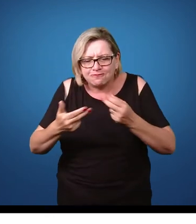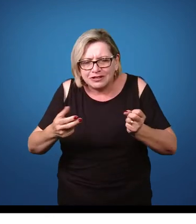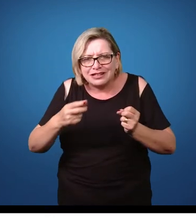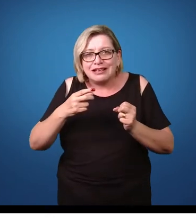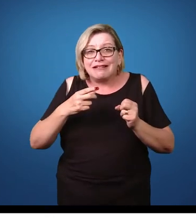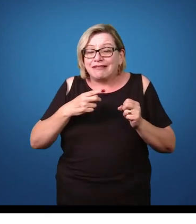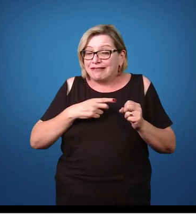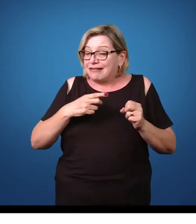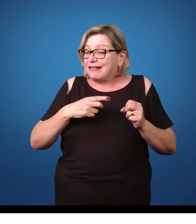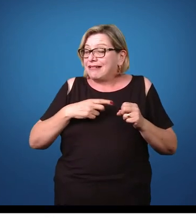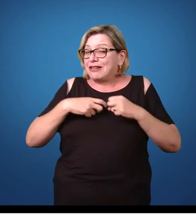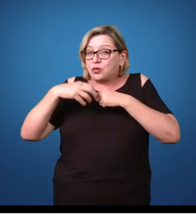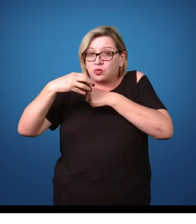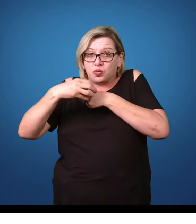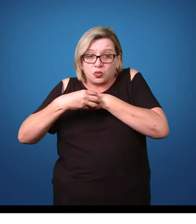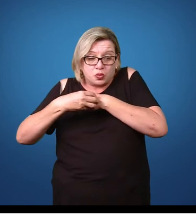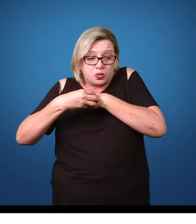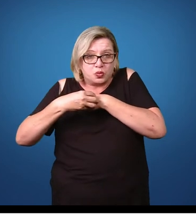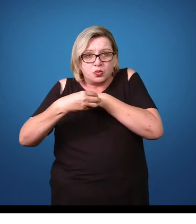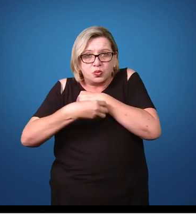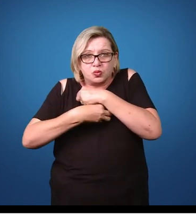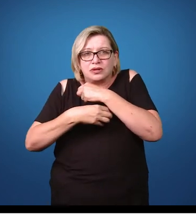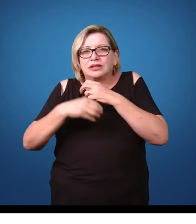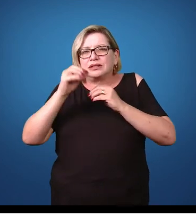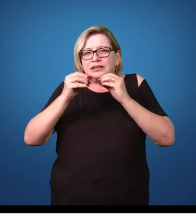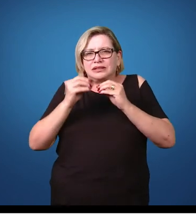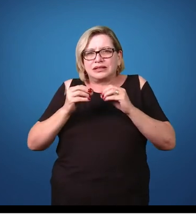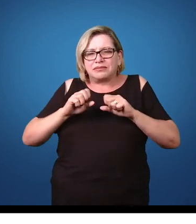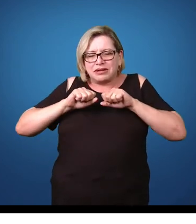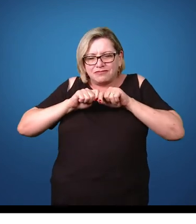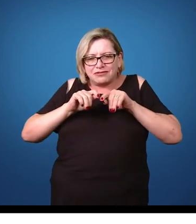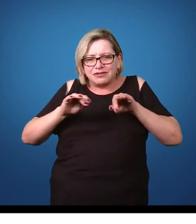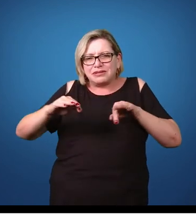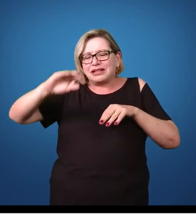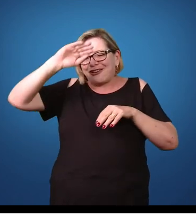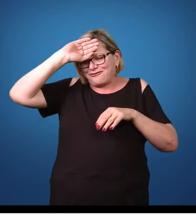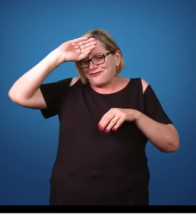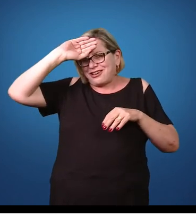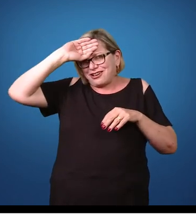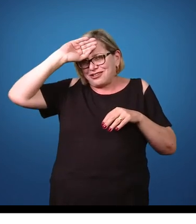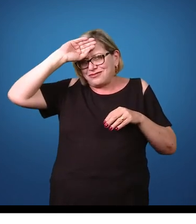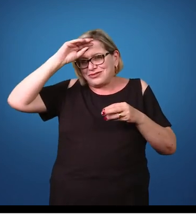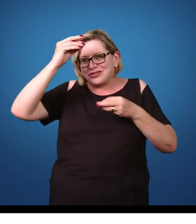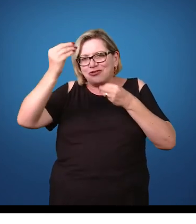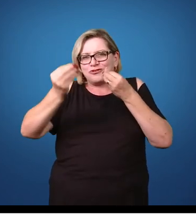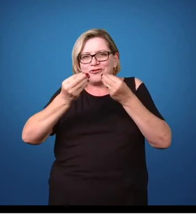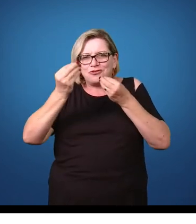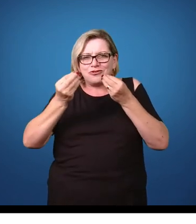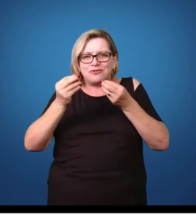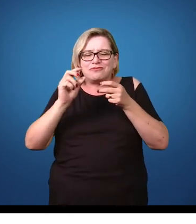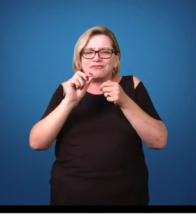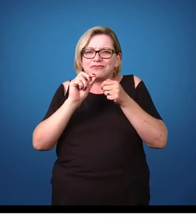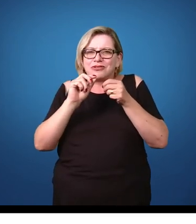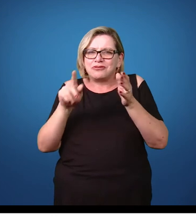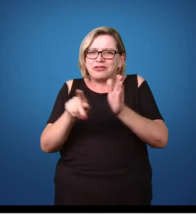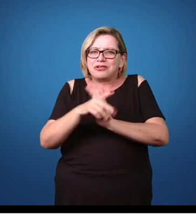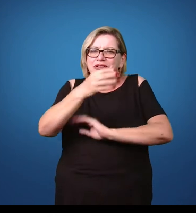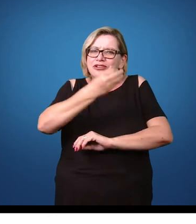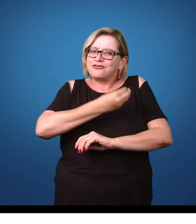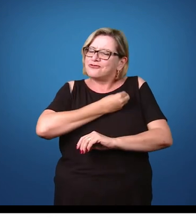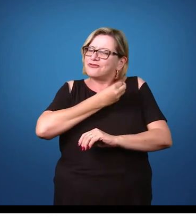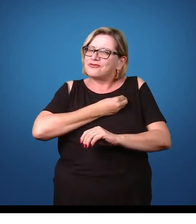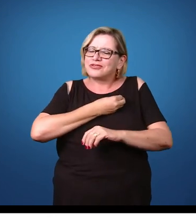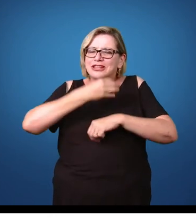importância na transmissão e na transmissão da febre maculosa e do caminho que o carrapato faz para